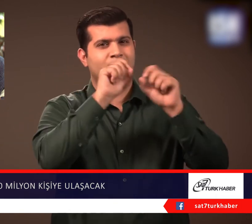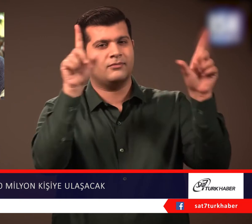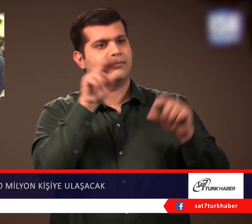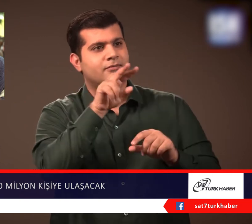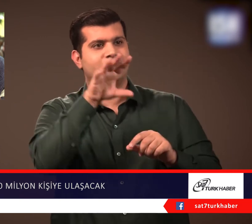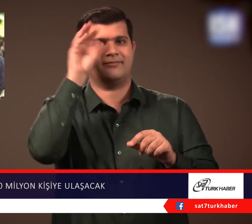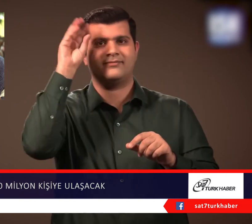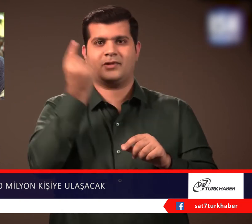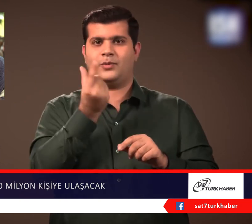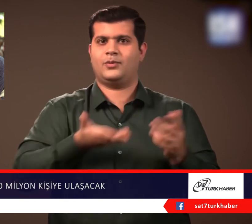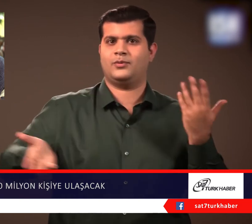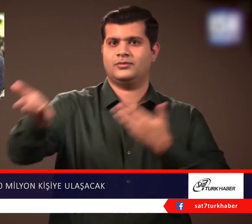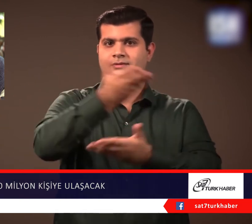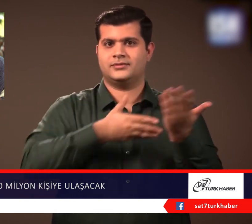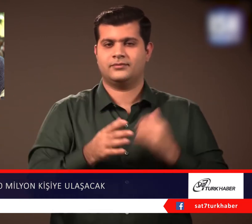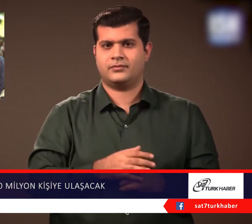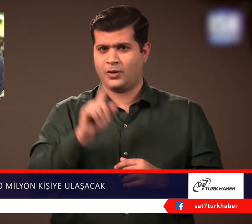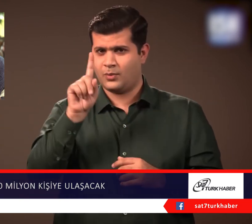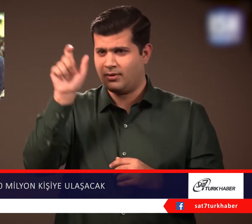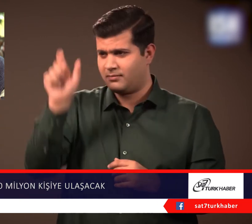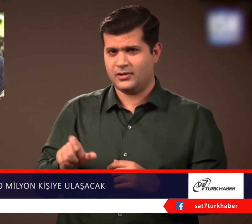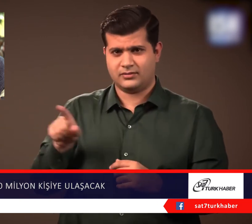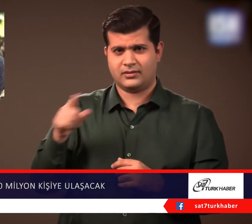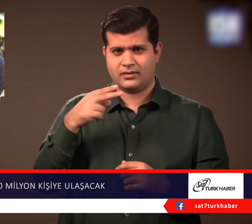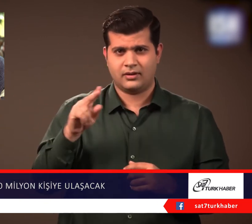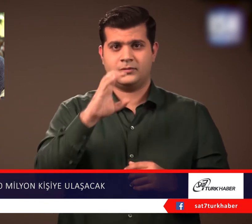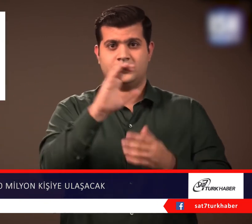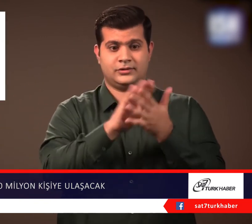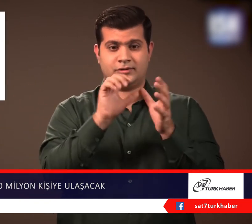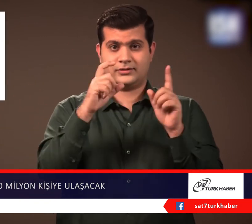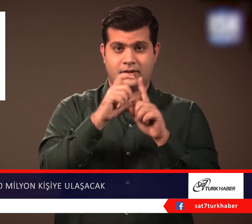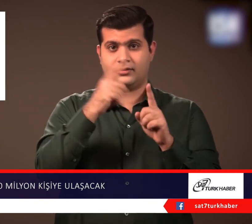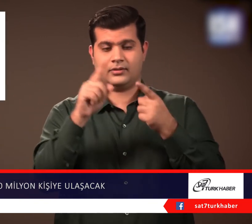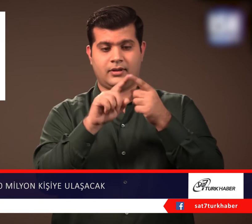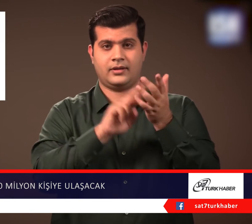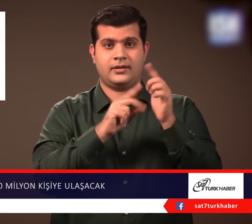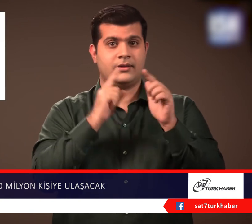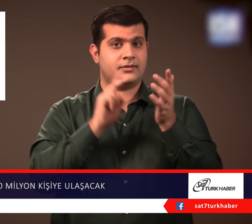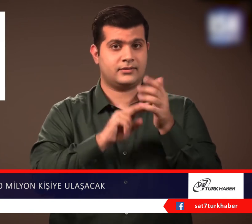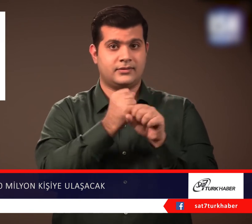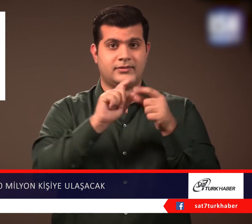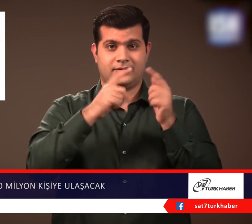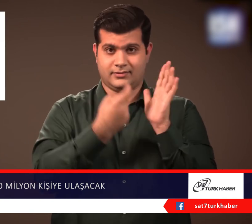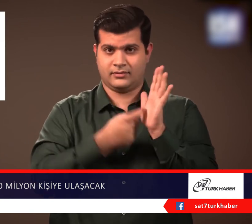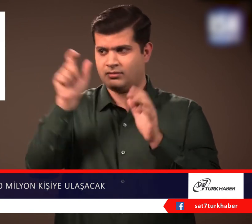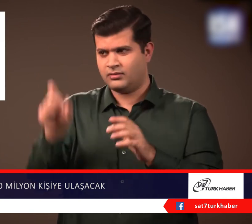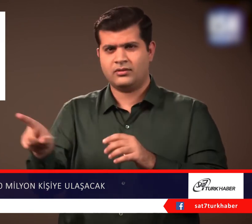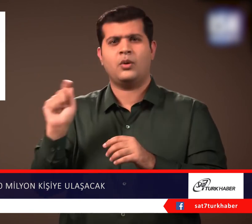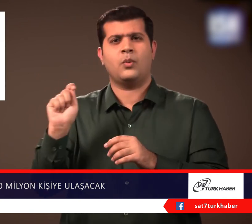engelliler için kaynak eksikliği onlarla İsa Mesih arasında bir engel oluşturuyor. Teknolojik ilerlemeler onlara kaynak dağıtımını her